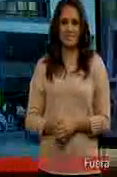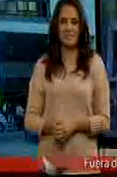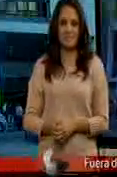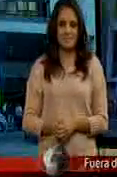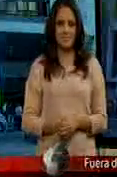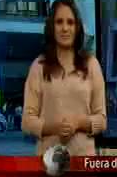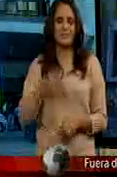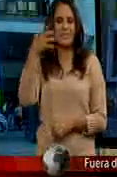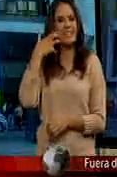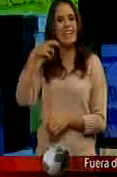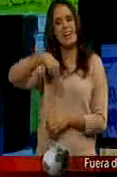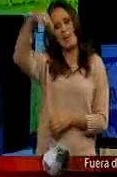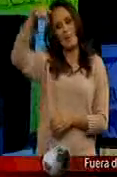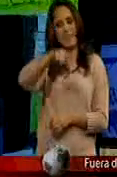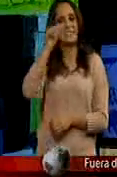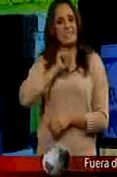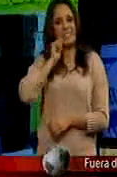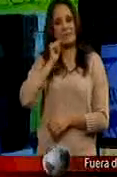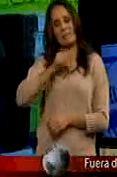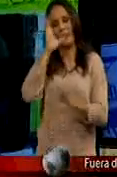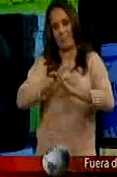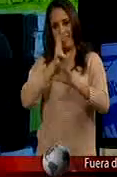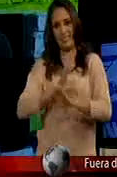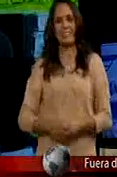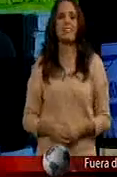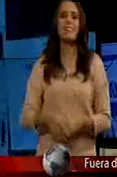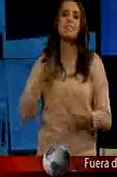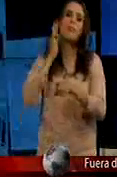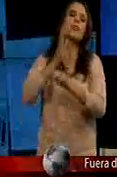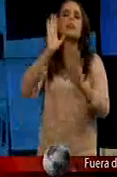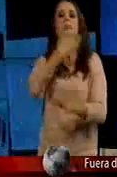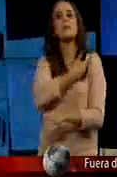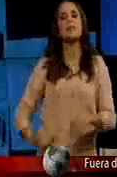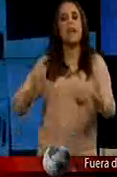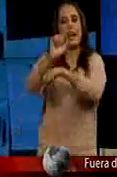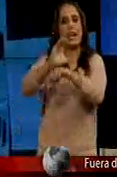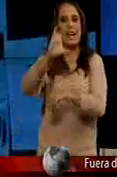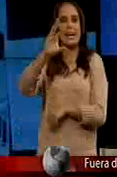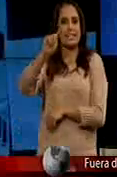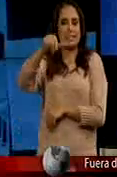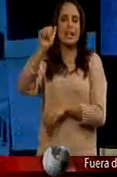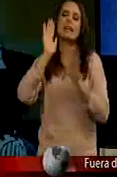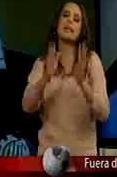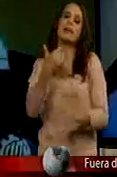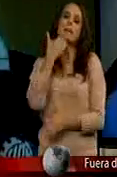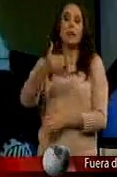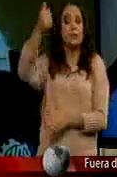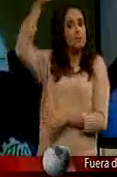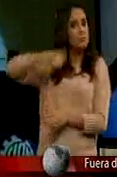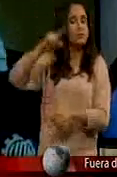Los Tigres del Norte Siempre en la jugada La verdad Fuera de peligro La presidenta de Argentina Cristina Fernández Tras operación Para retirarle Un